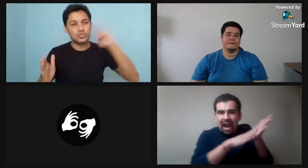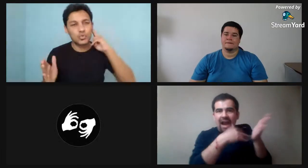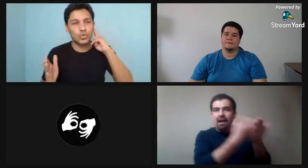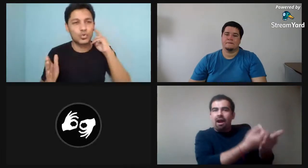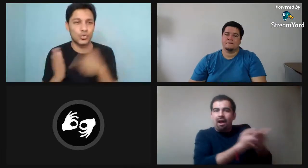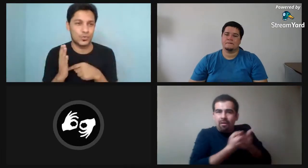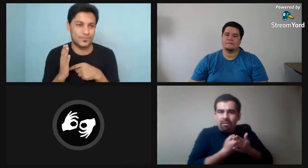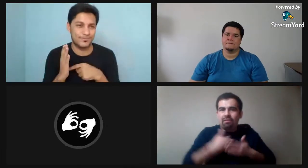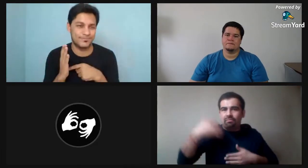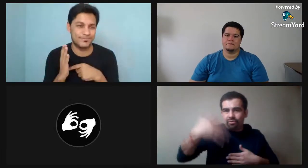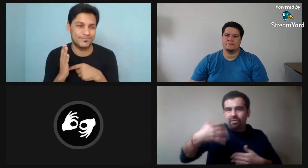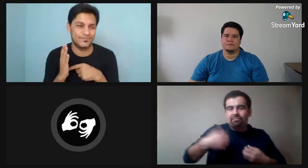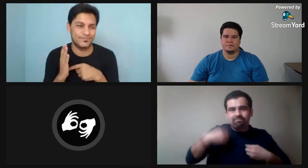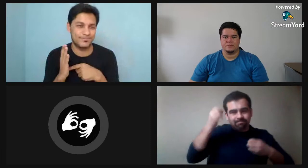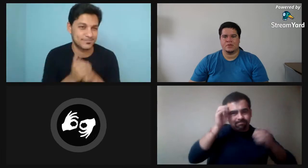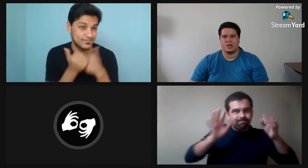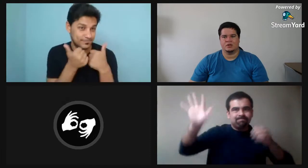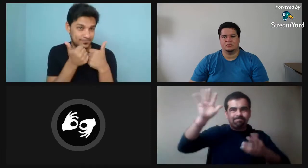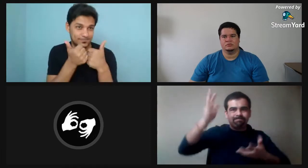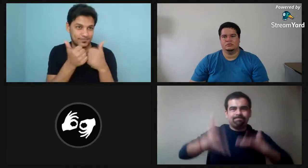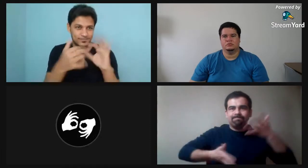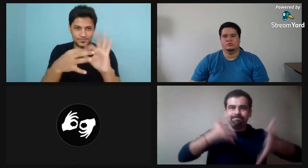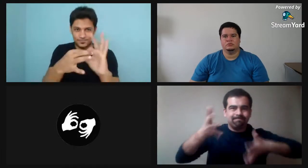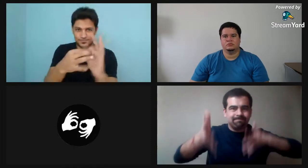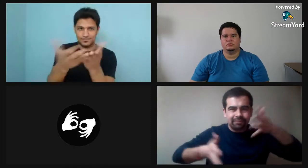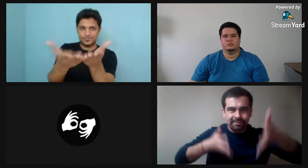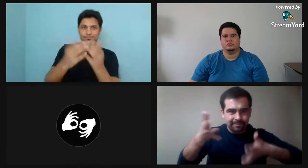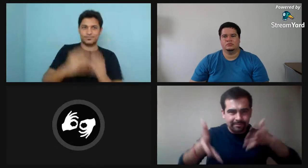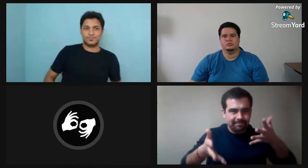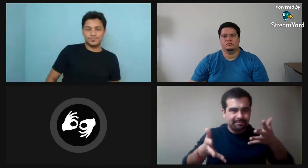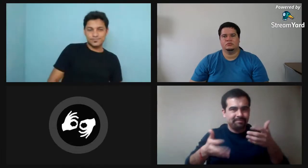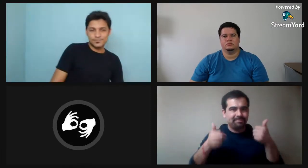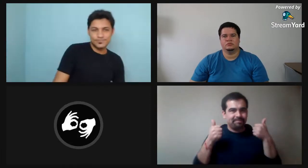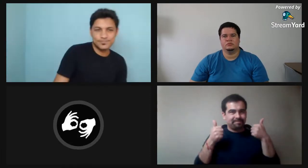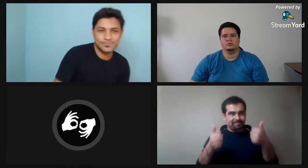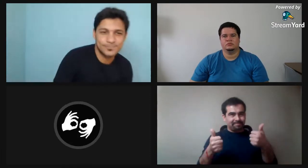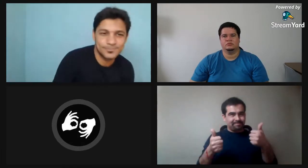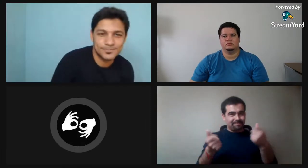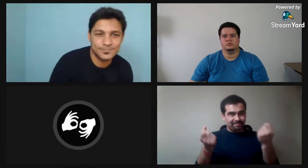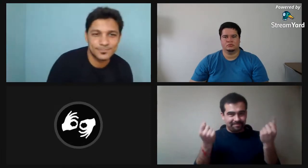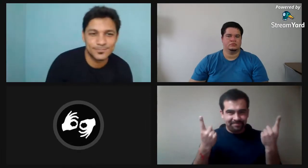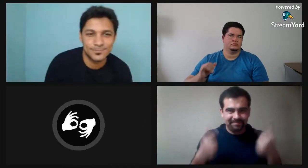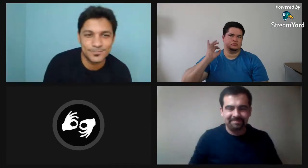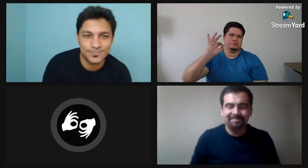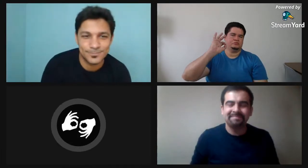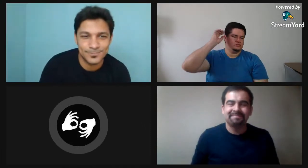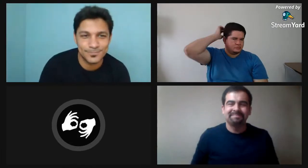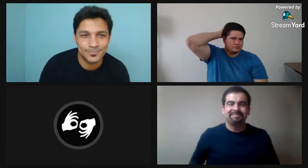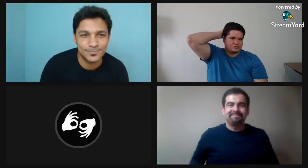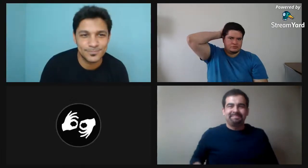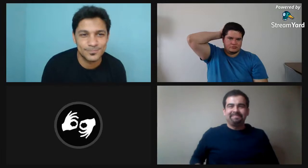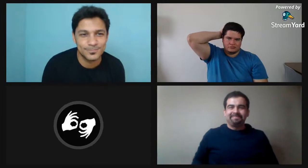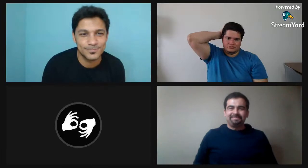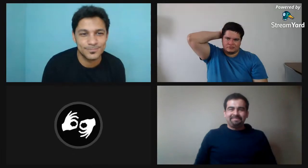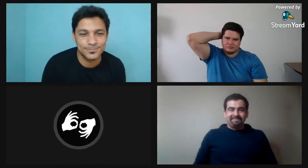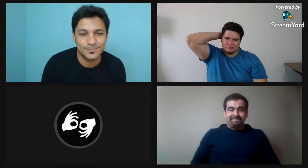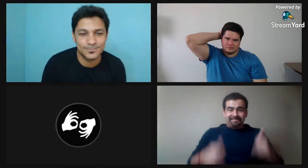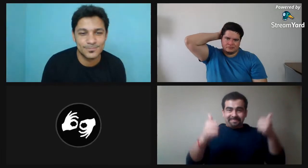y había claro el arte a nosotros nos permitía también imaginar y expresarnos a través de la lengua de señas allí